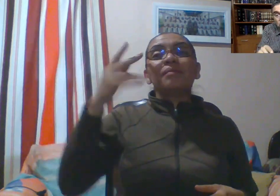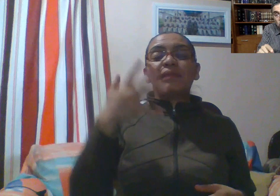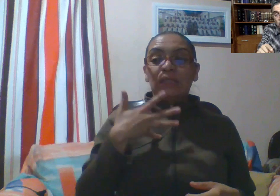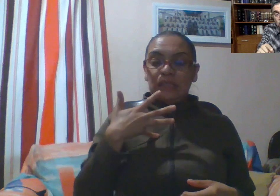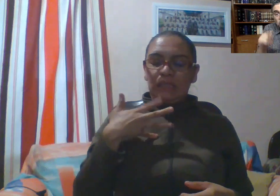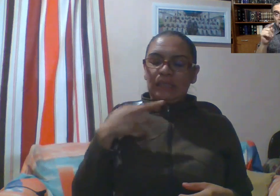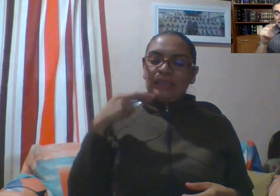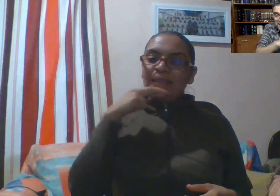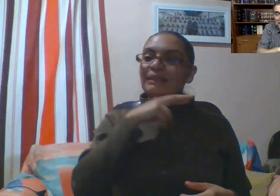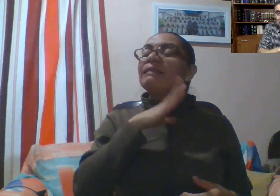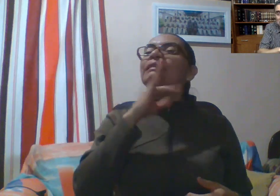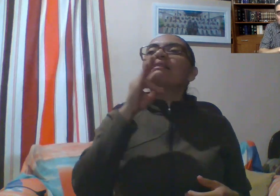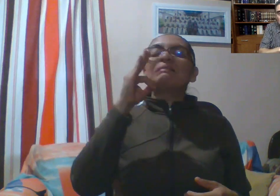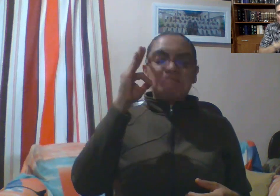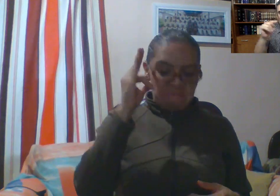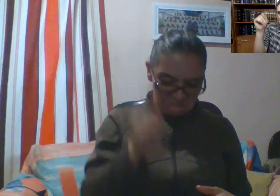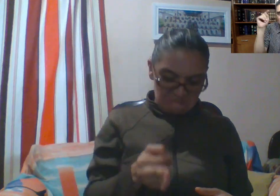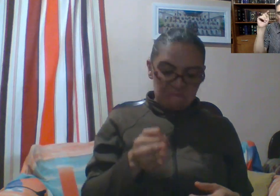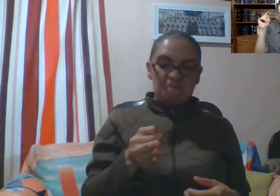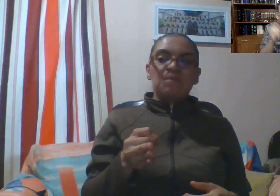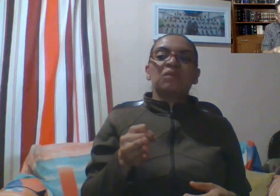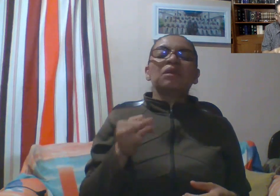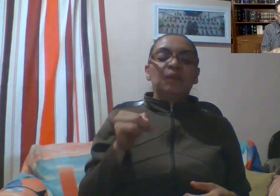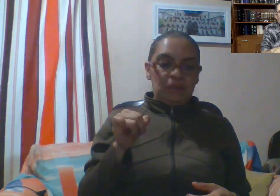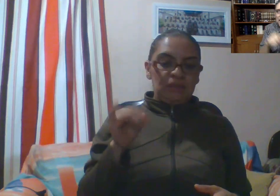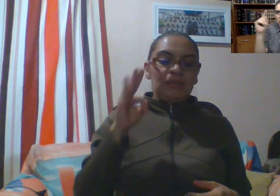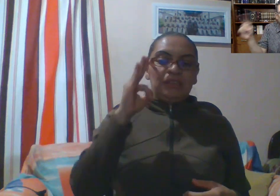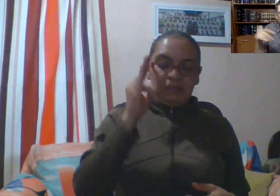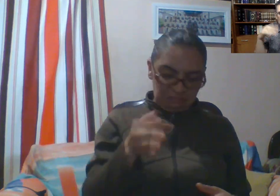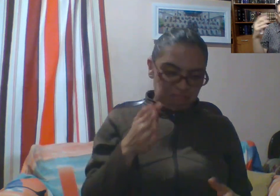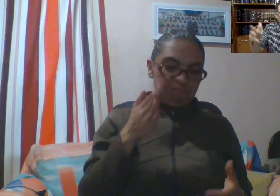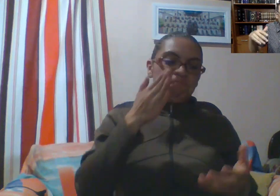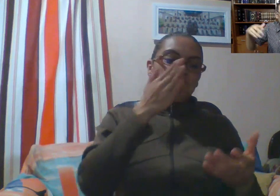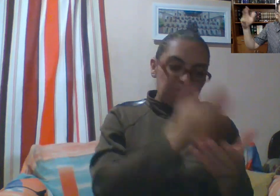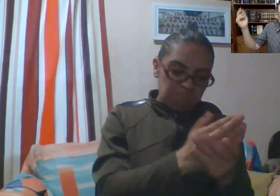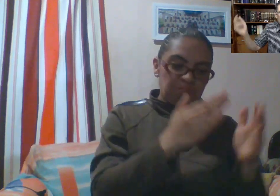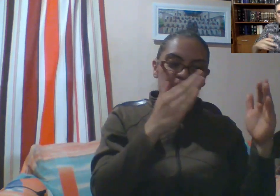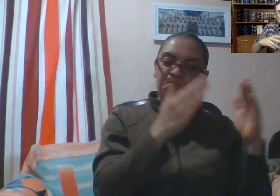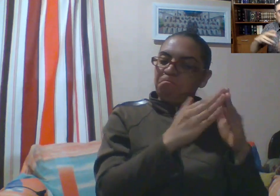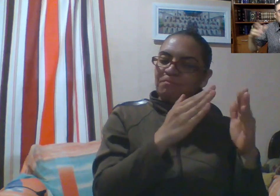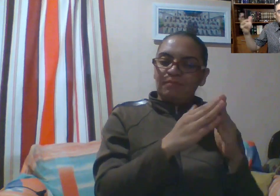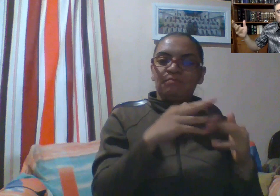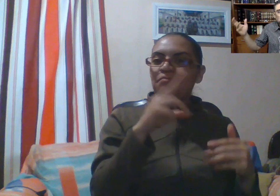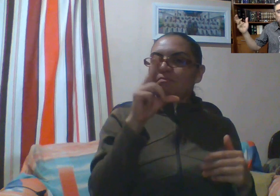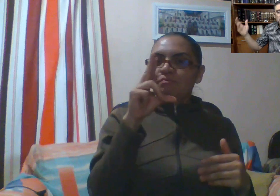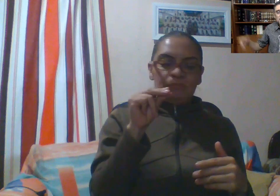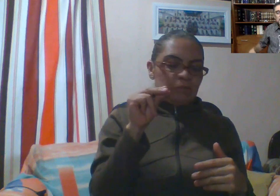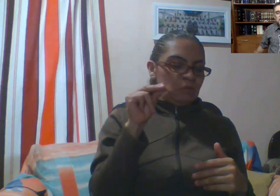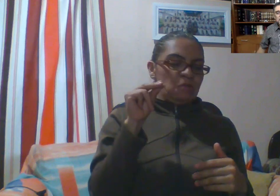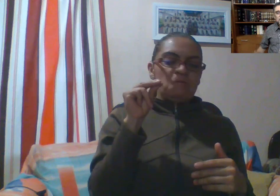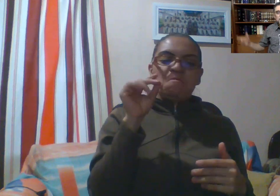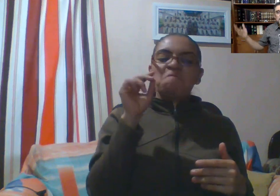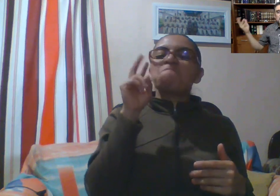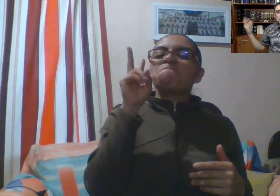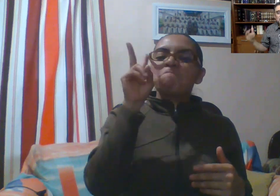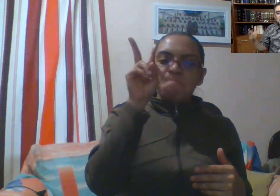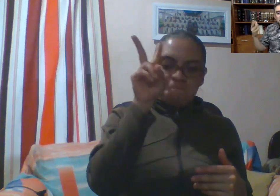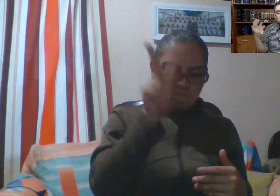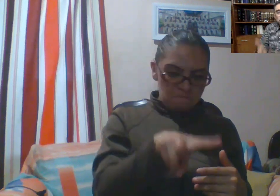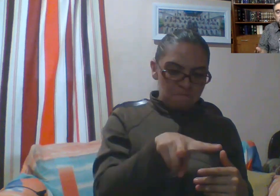gozoso. O sea, que sí le recibió. O sea, que Jesús sí fue a su casa. No fue solamente una palabra, una ocurrencia para que empantallara la gente. Fue a su